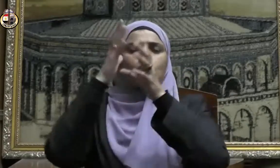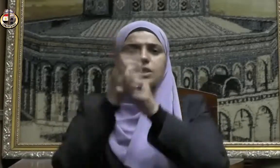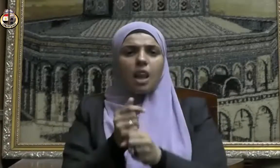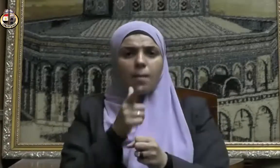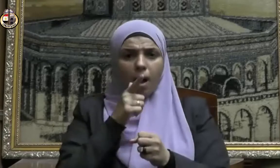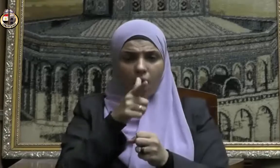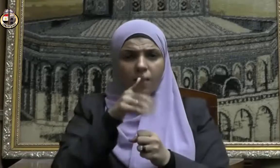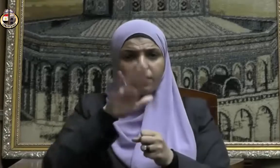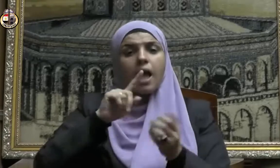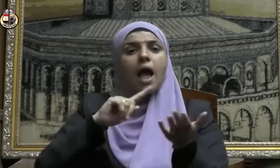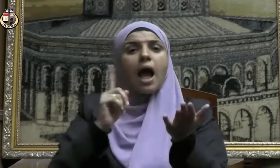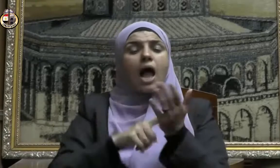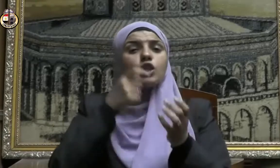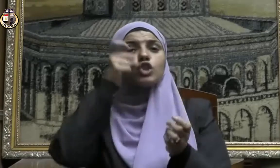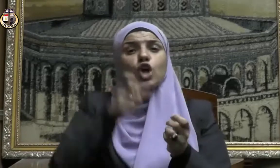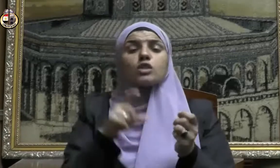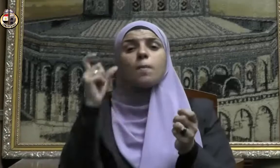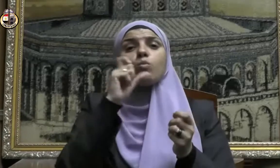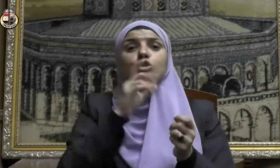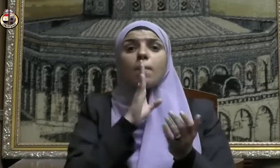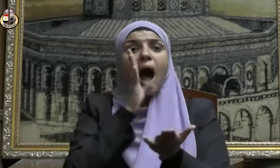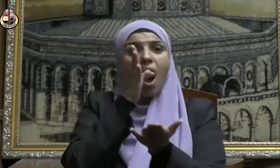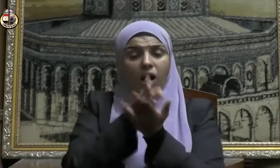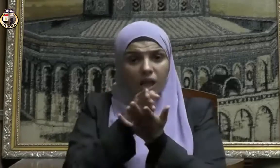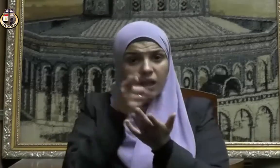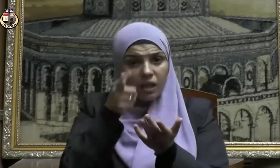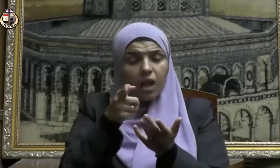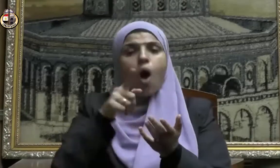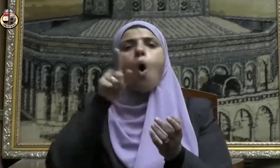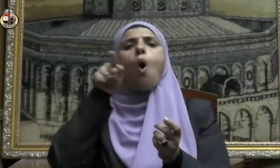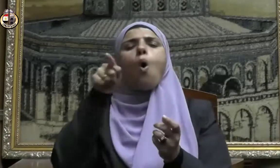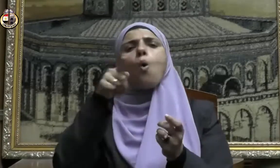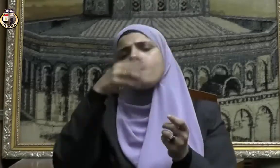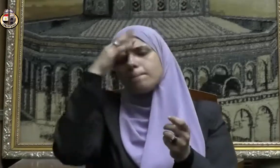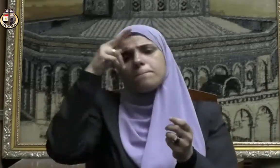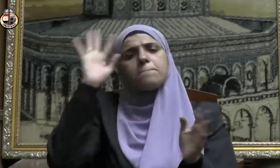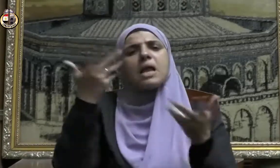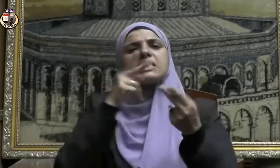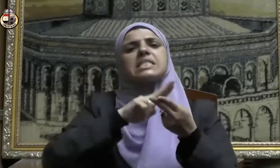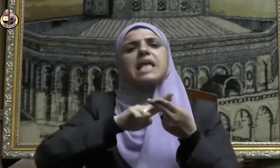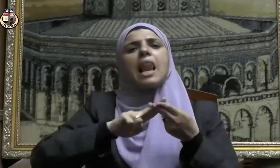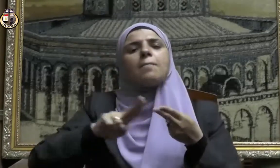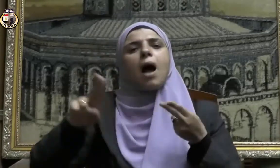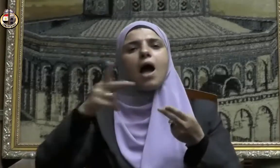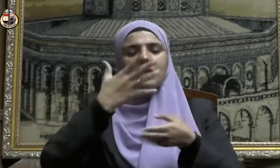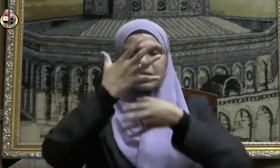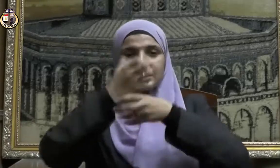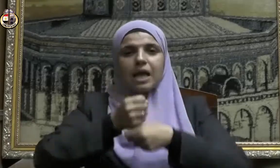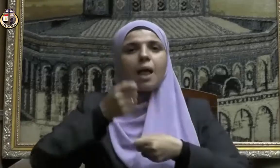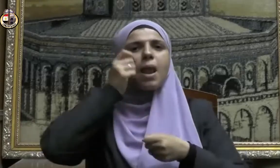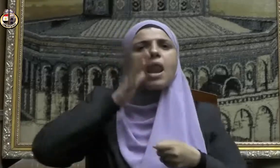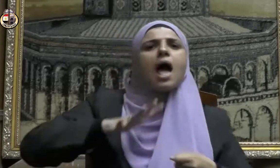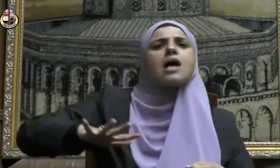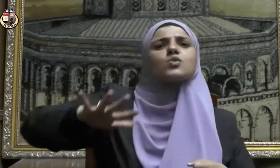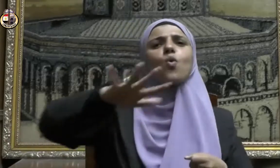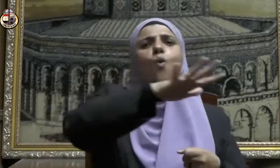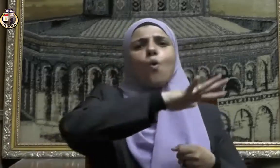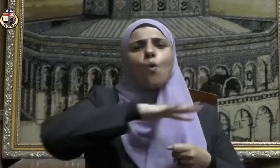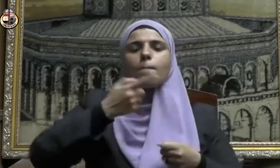أن المسلم الحقيقي هو من سلم الناس كل الناس من